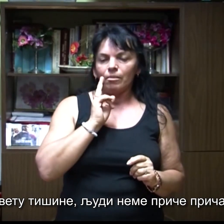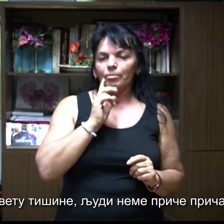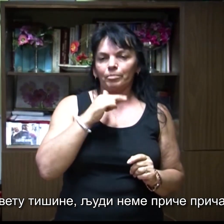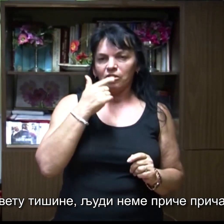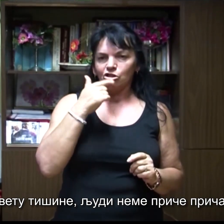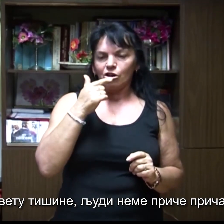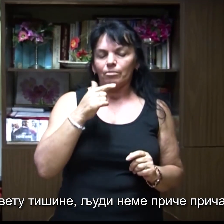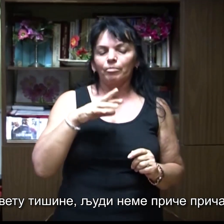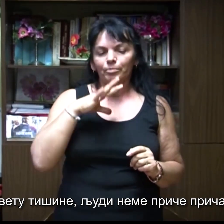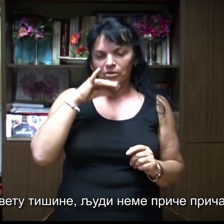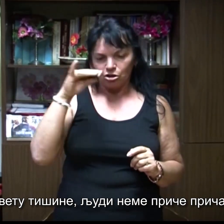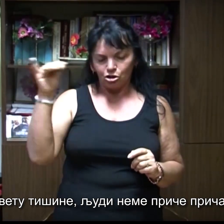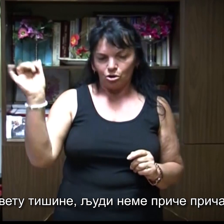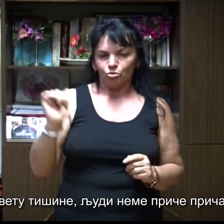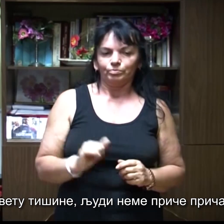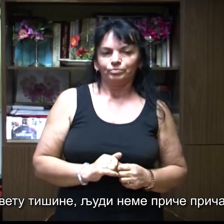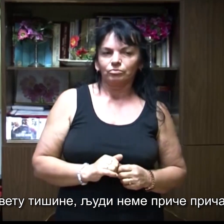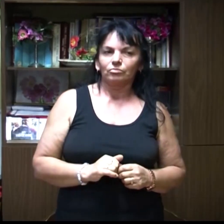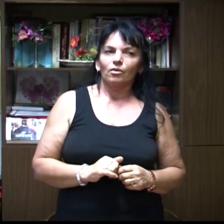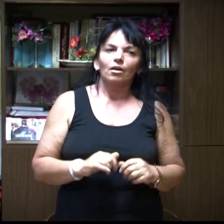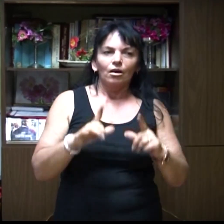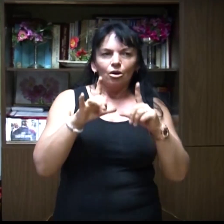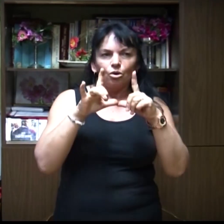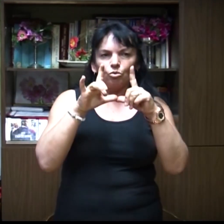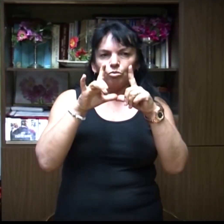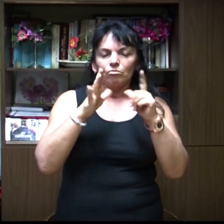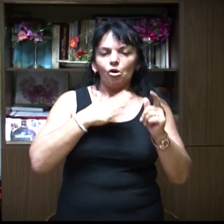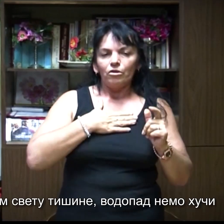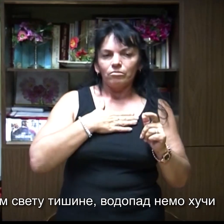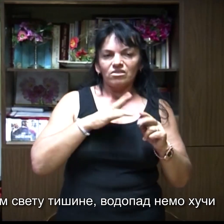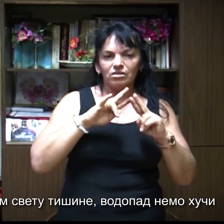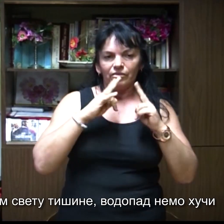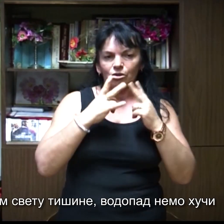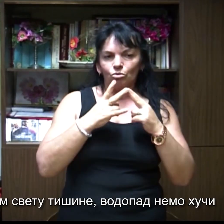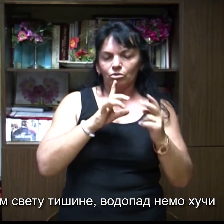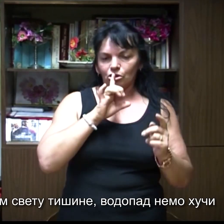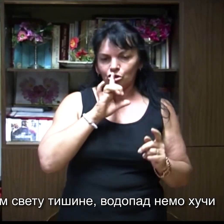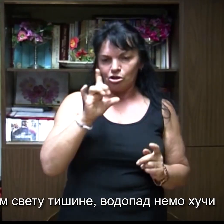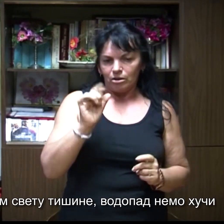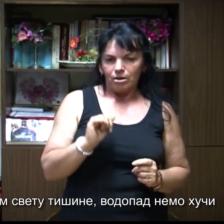priče pričaju, u mojem svetu tišine,